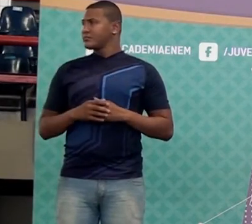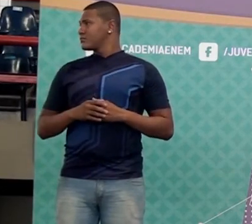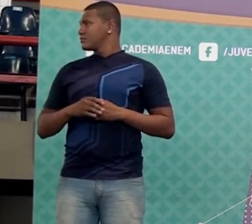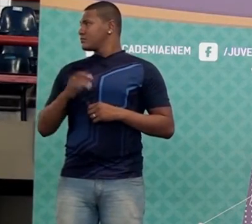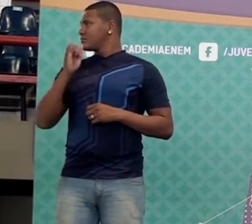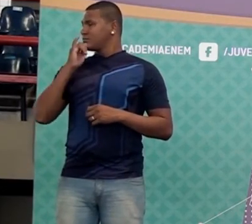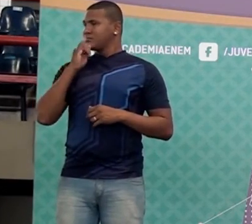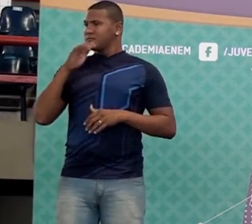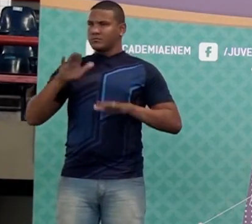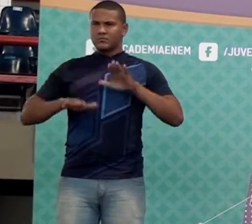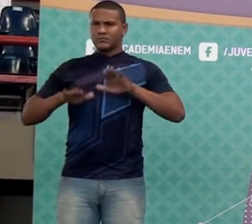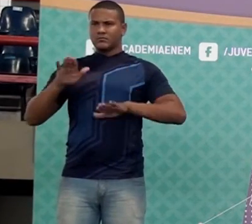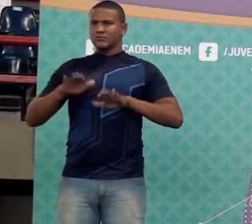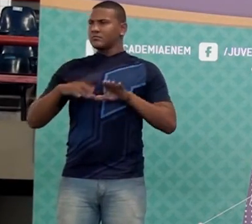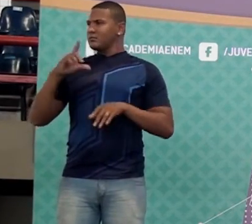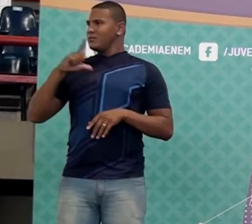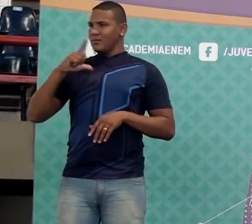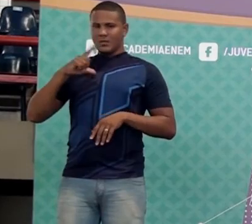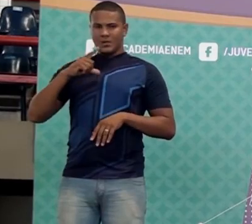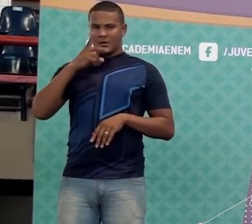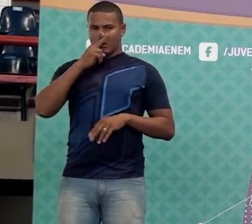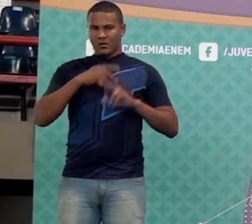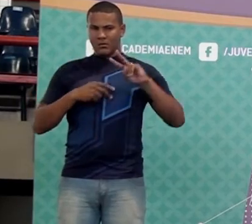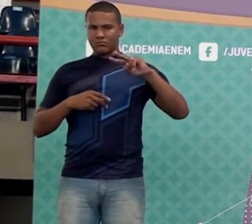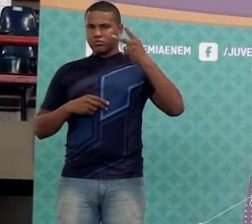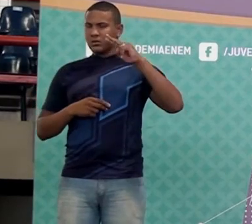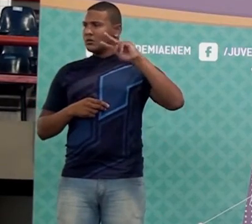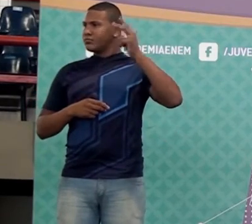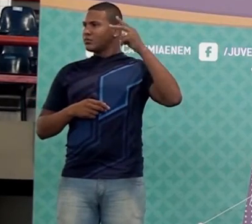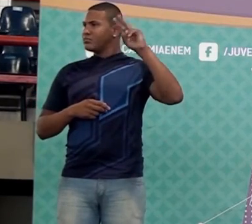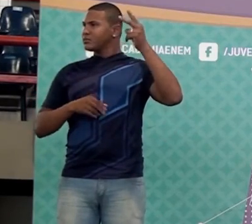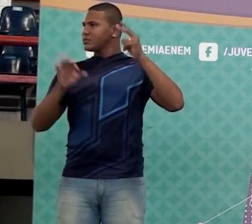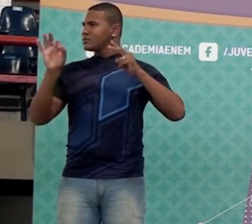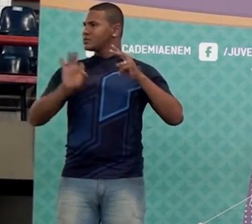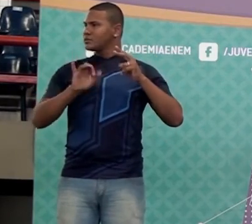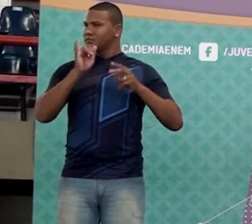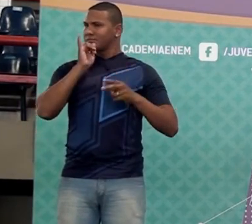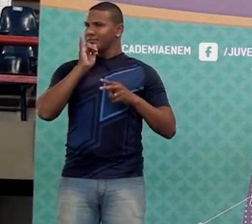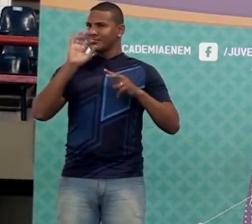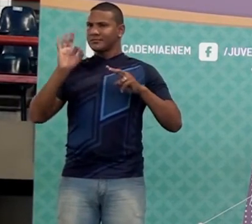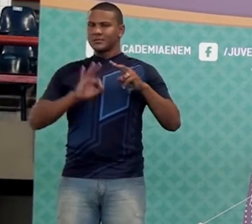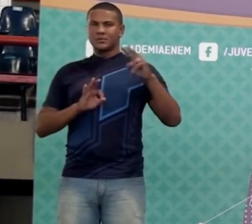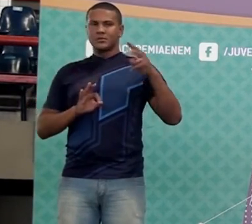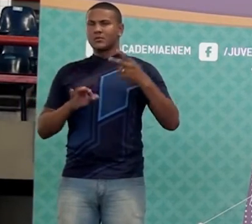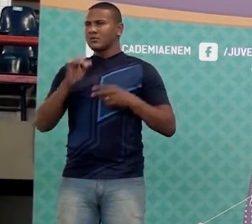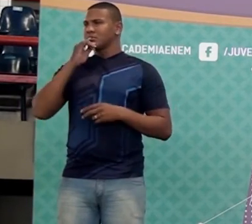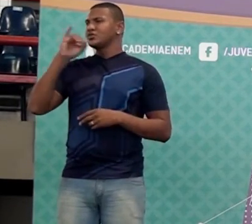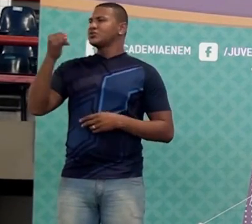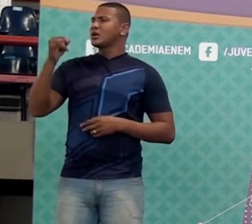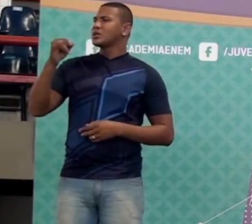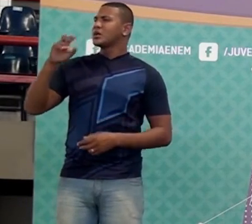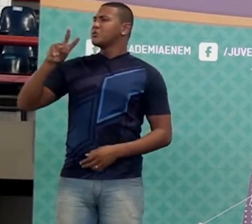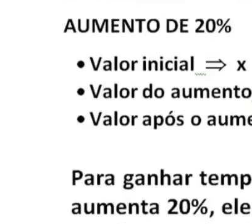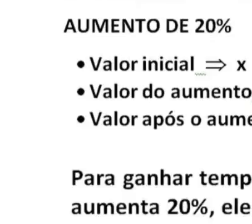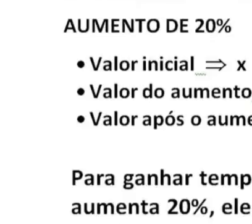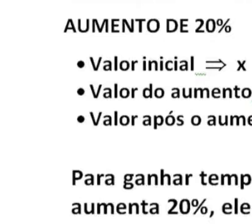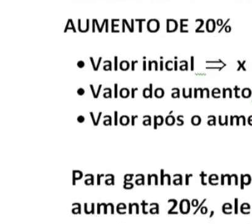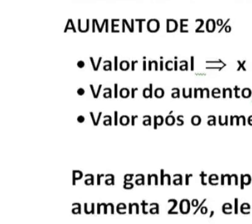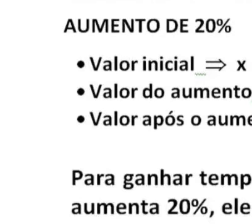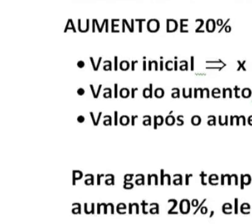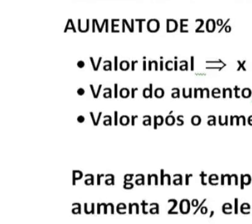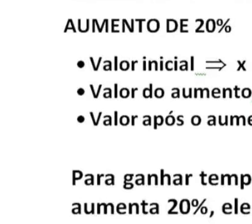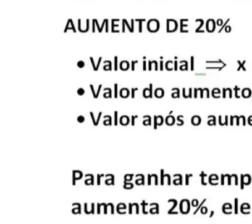que você tem aumentos sucessivos. Percentuais. Por exemplo, em janeiro aumentou vinte por cento. E em